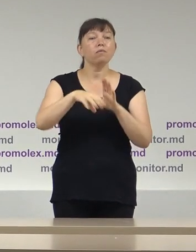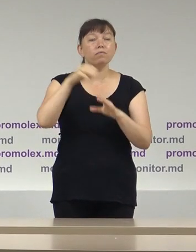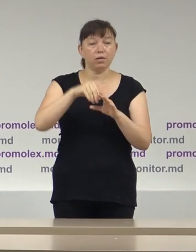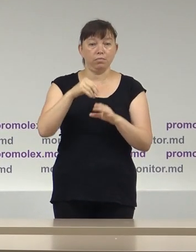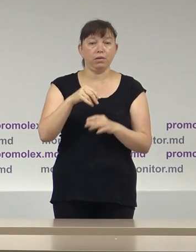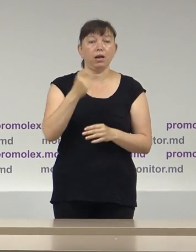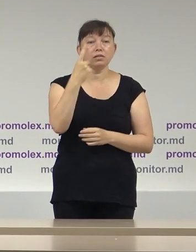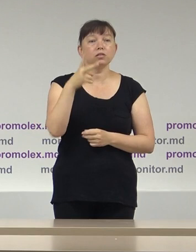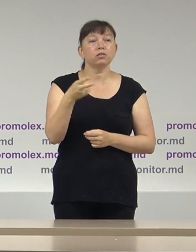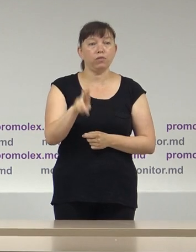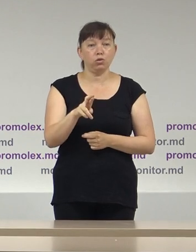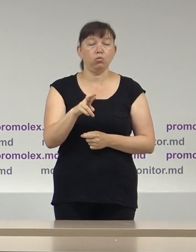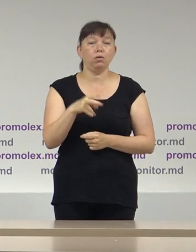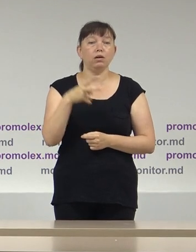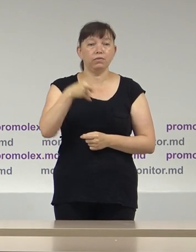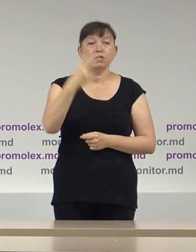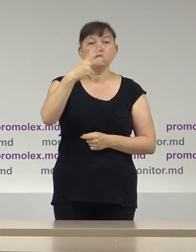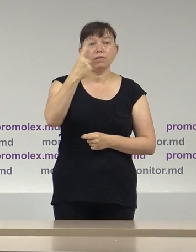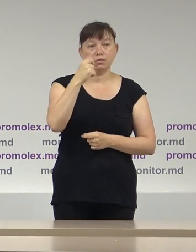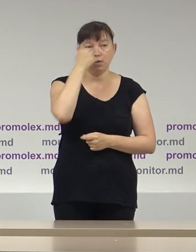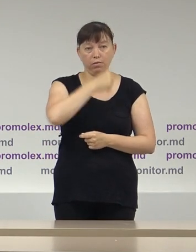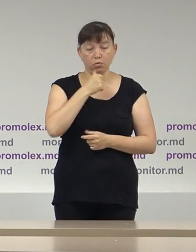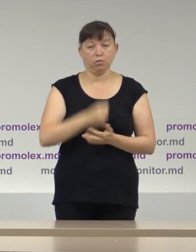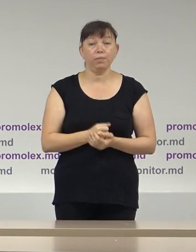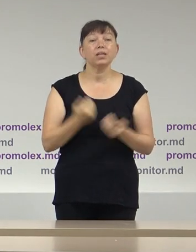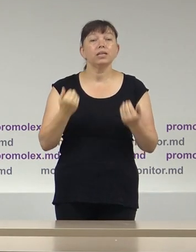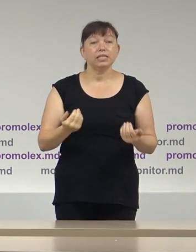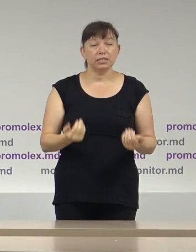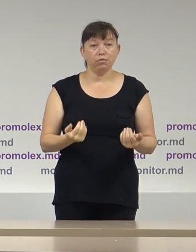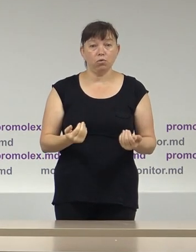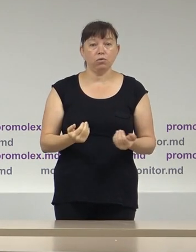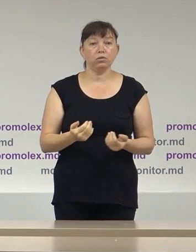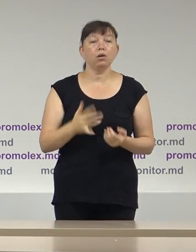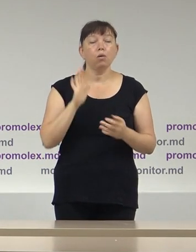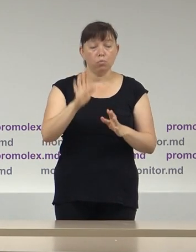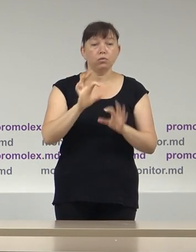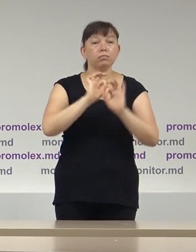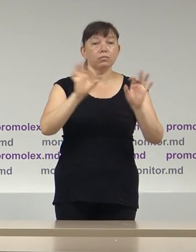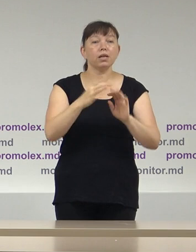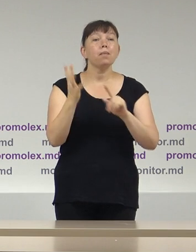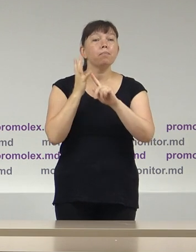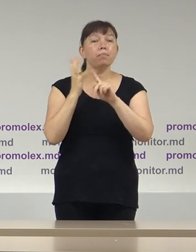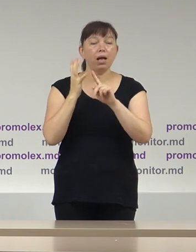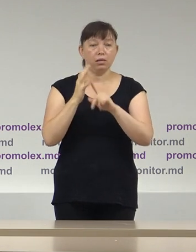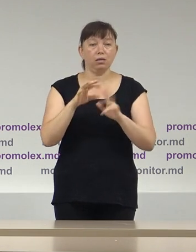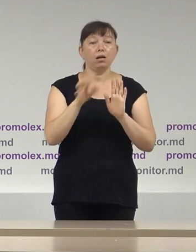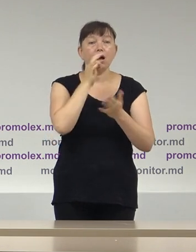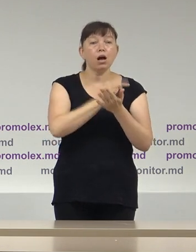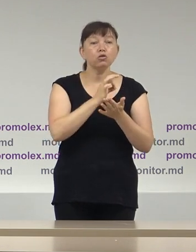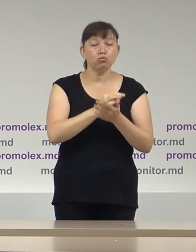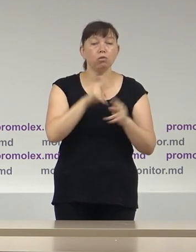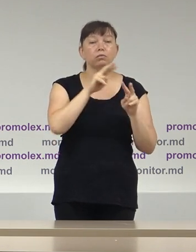acest scrutin din 11 iulie 2021. Astăzi vom prezenta cel de-al cincilea raport de monitorizare